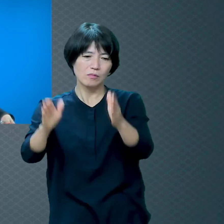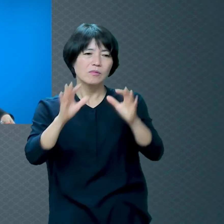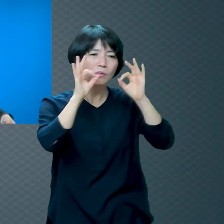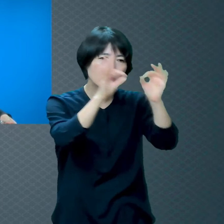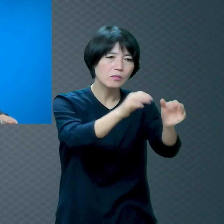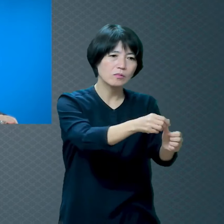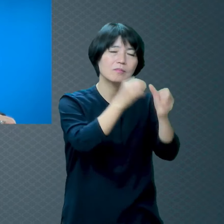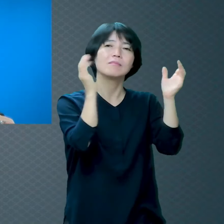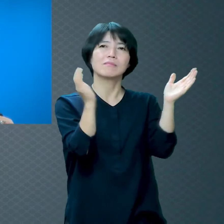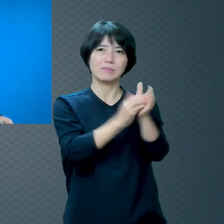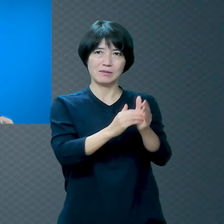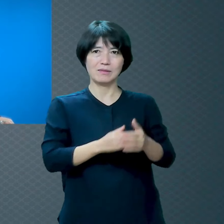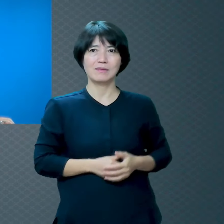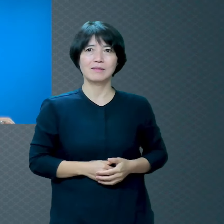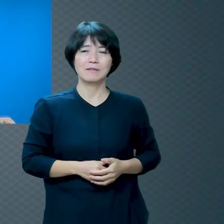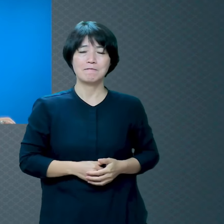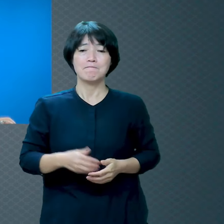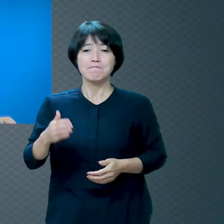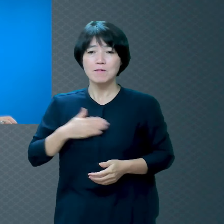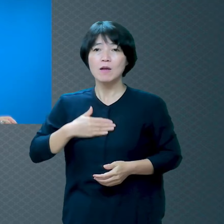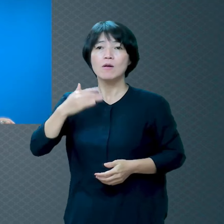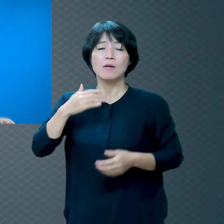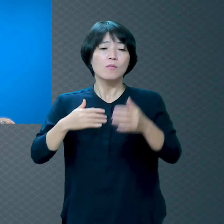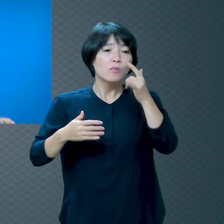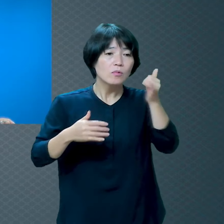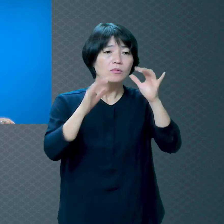가서 드린 말씀이 그거예요